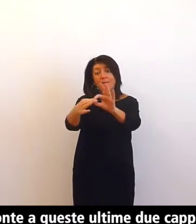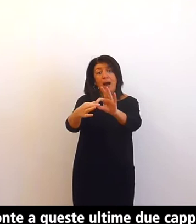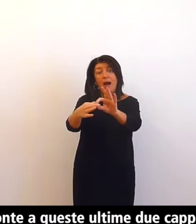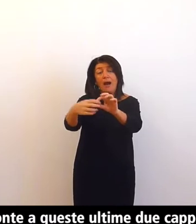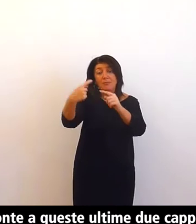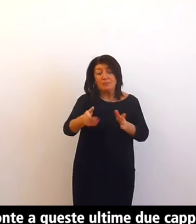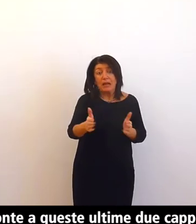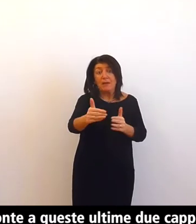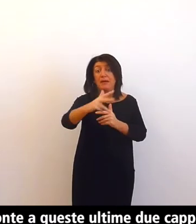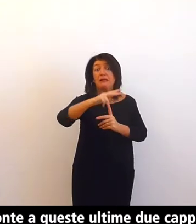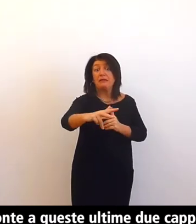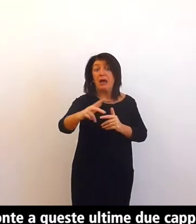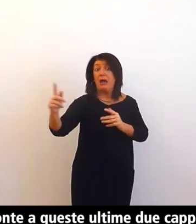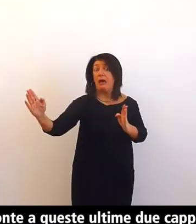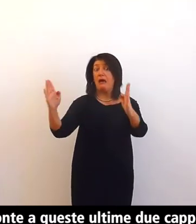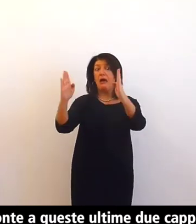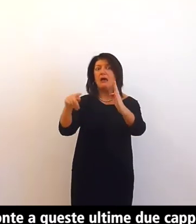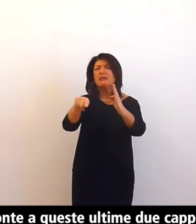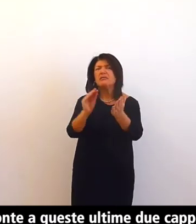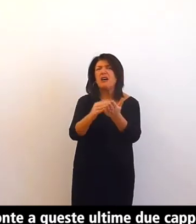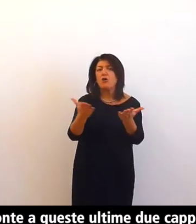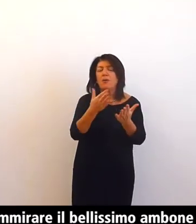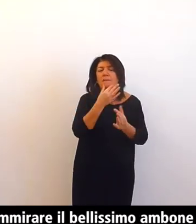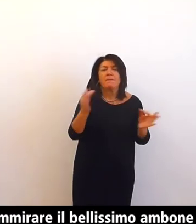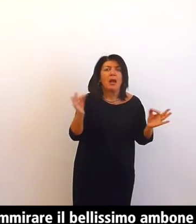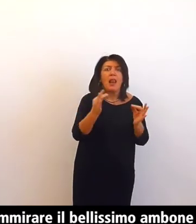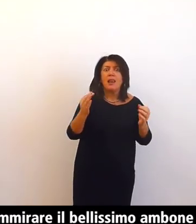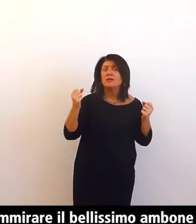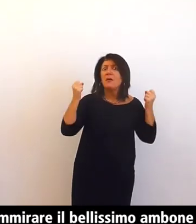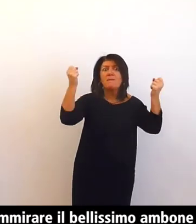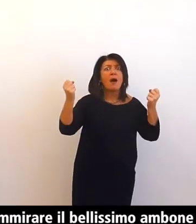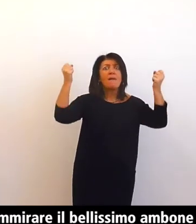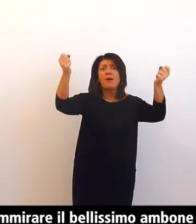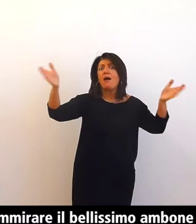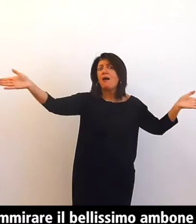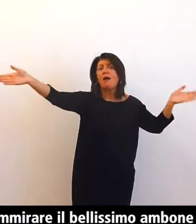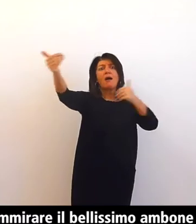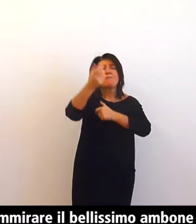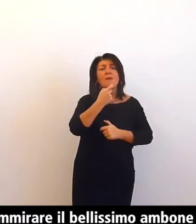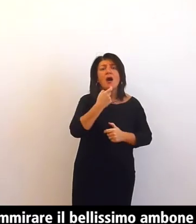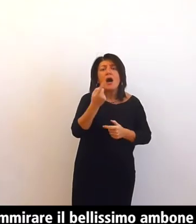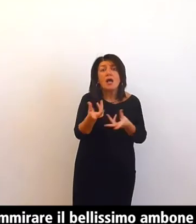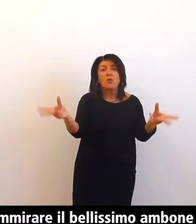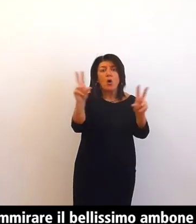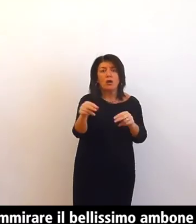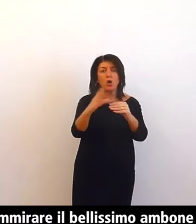centrale possiamo ammirare il bellissimo ambone marmoreo ricostruito dopo il crollo del